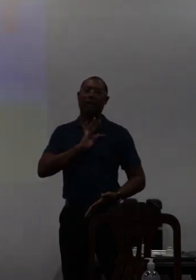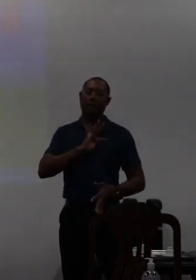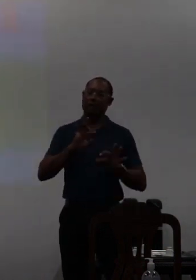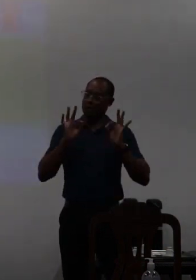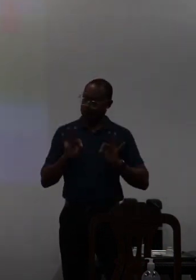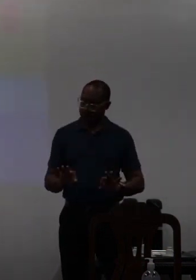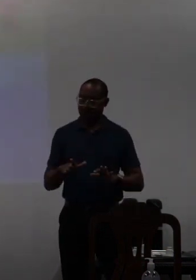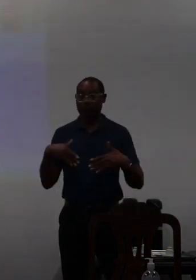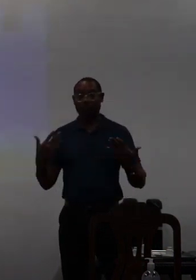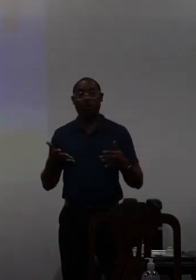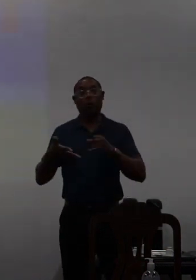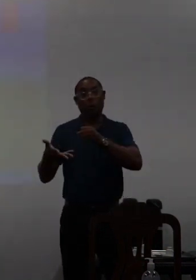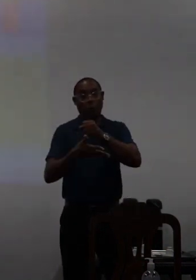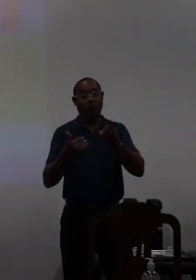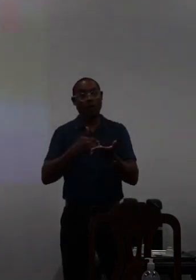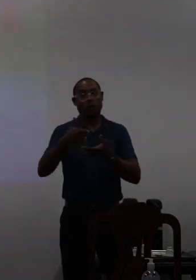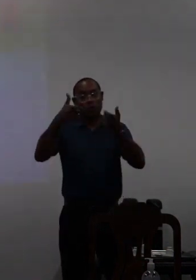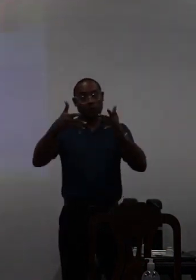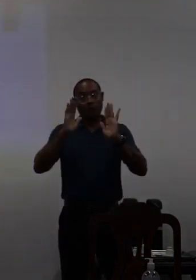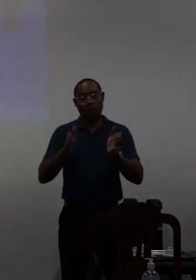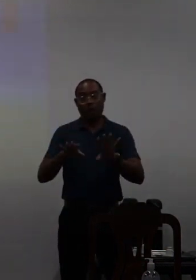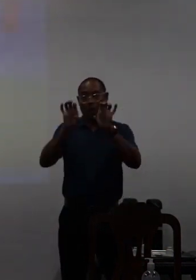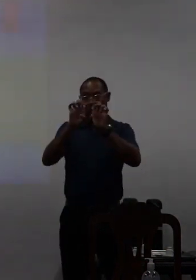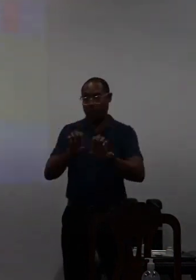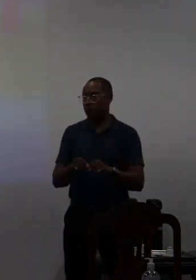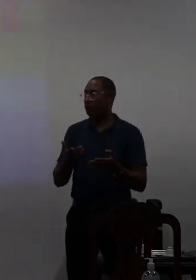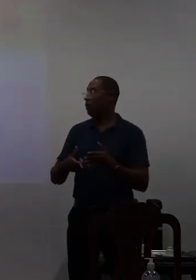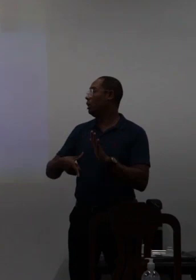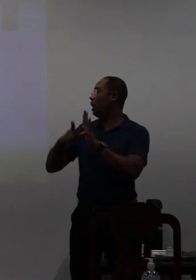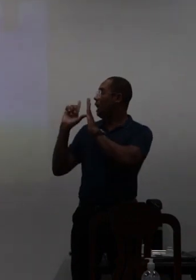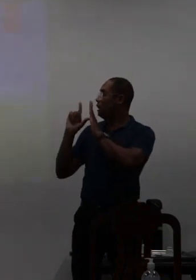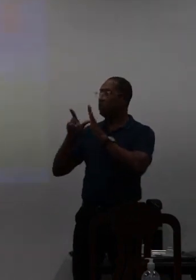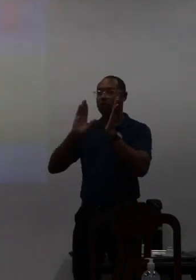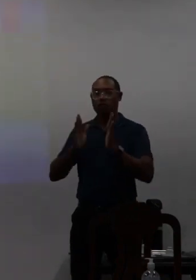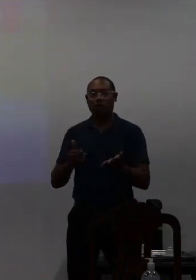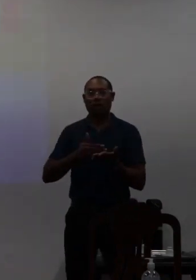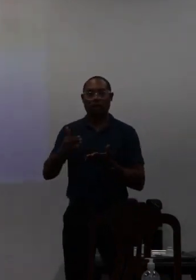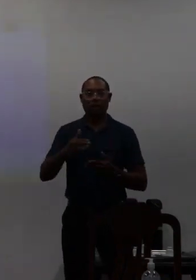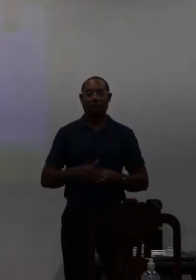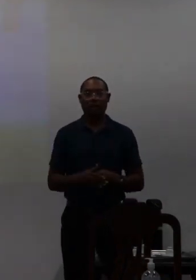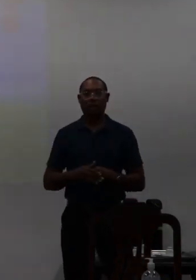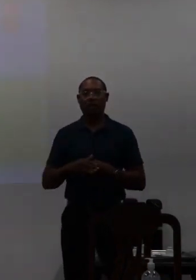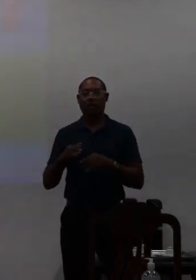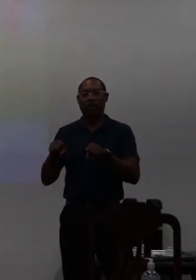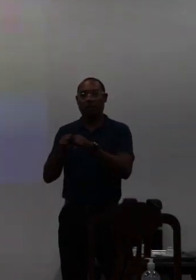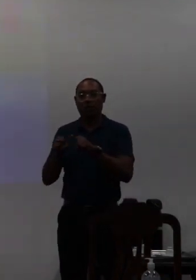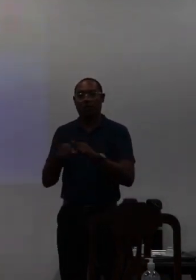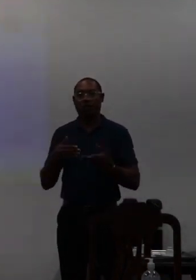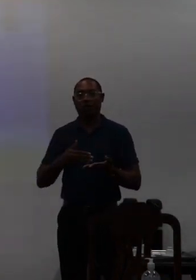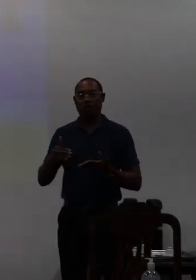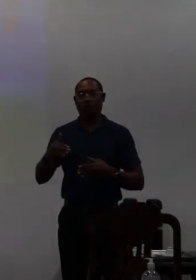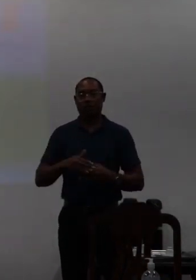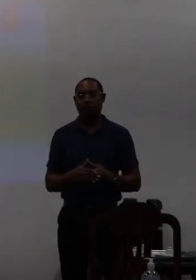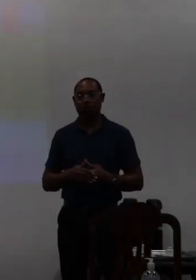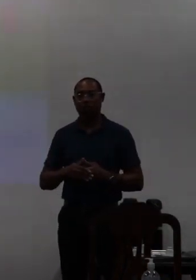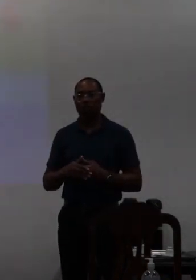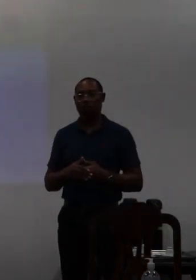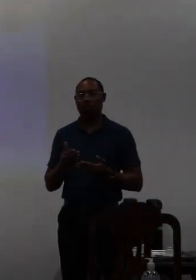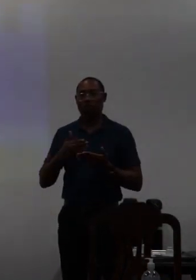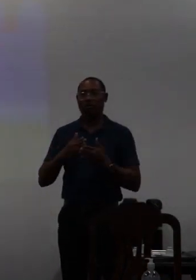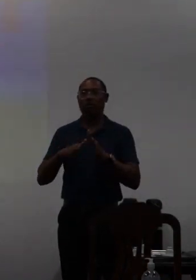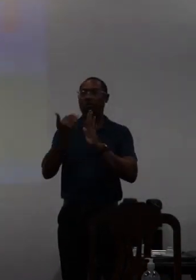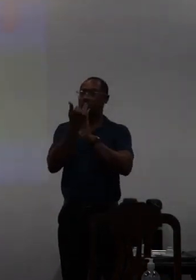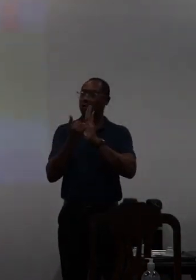então assim com base nessa estrutura anterior nós procuramos os setores que segundo o nosso